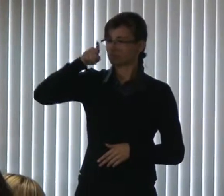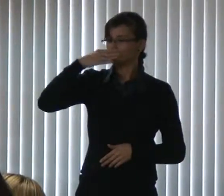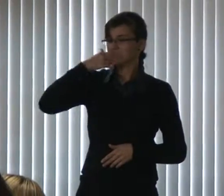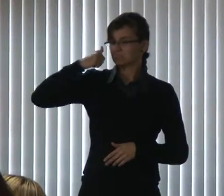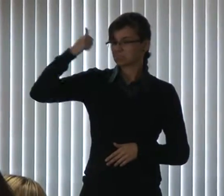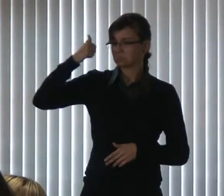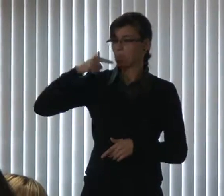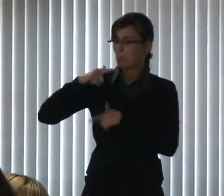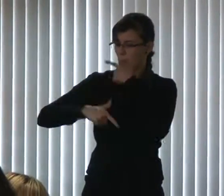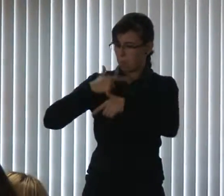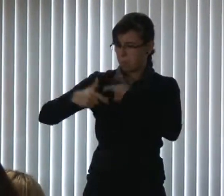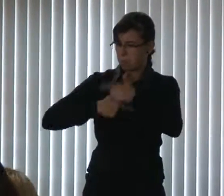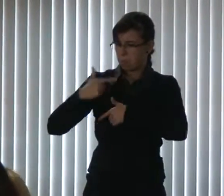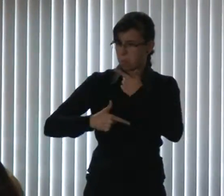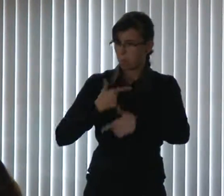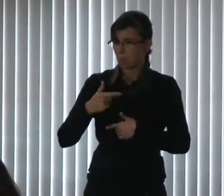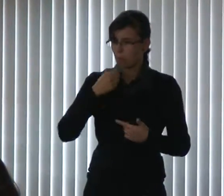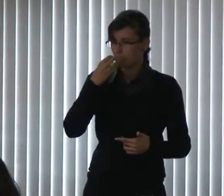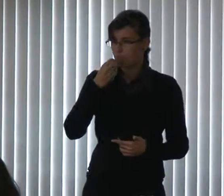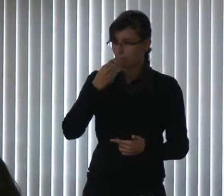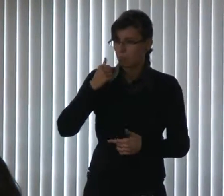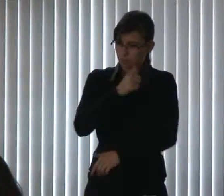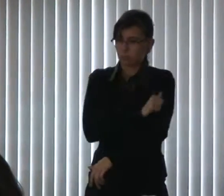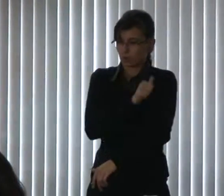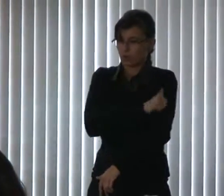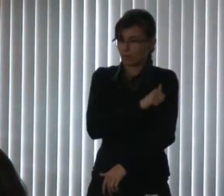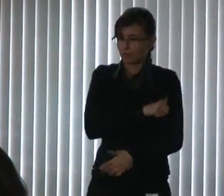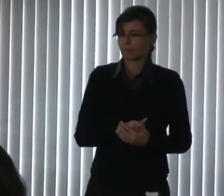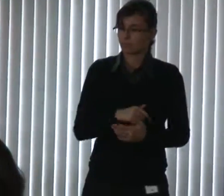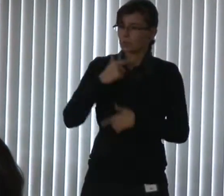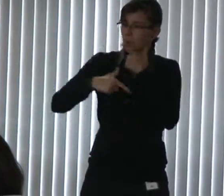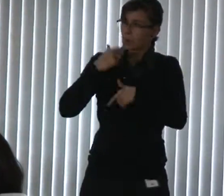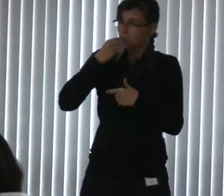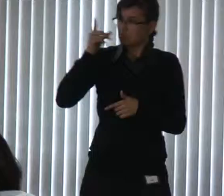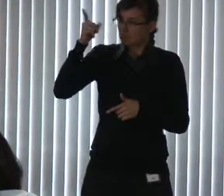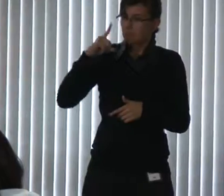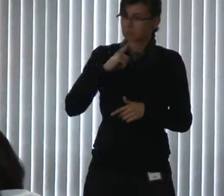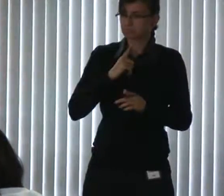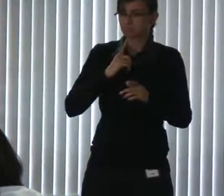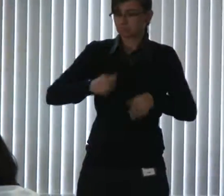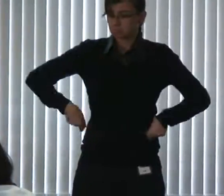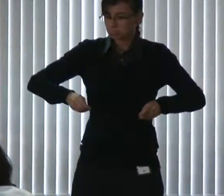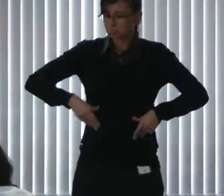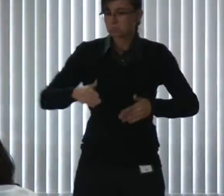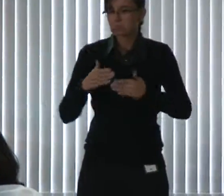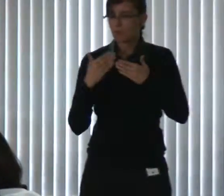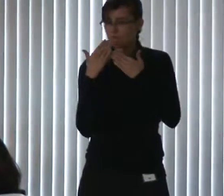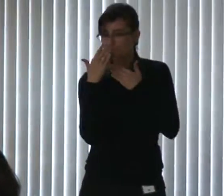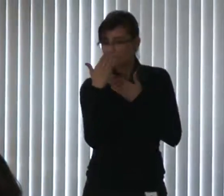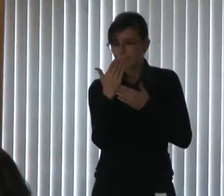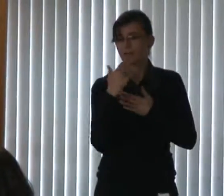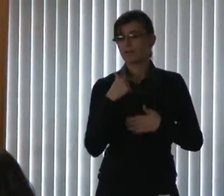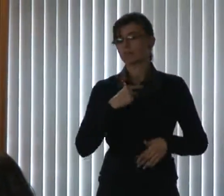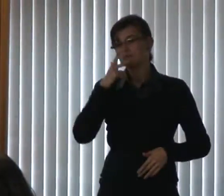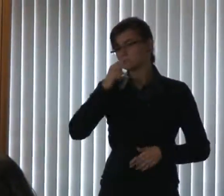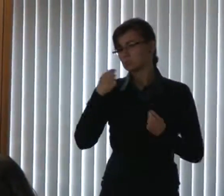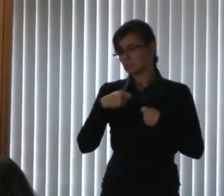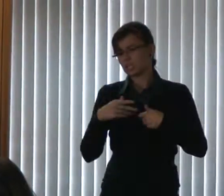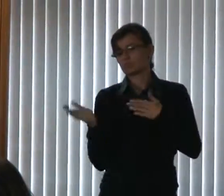Lá sim, e aqui vai ser igual. As pessoas vão ser respeitadas, não tem que esconder, não. Tem que estar junto com as pessoas. E